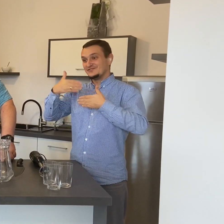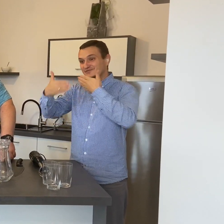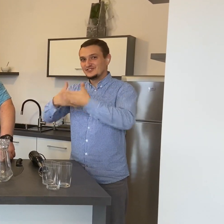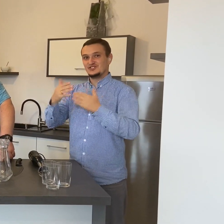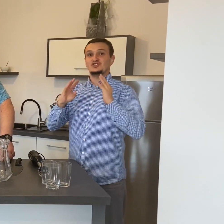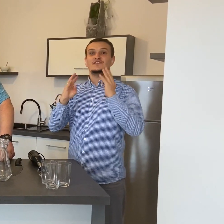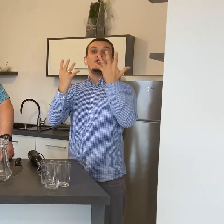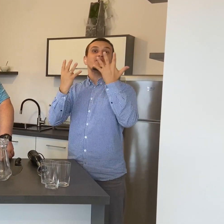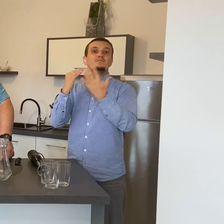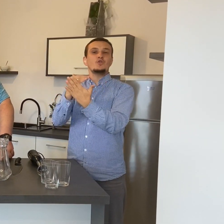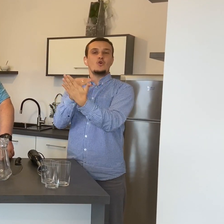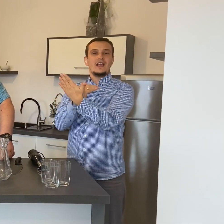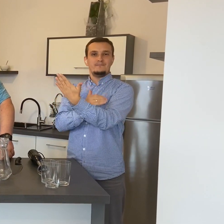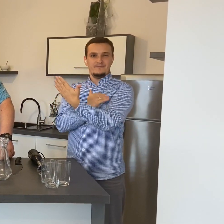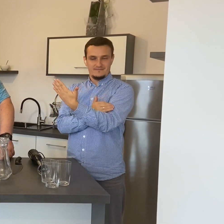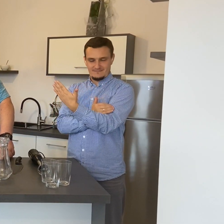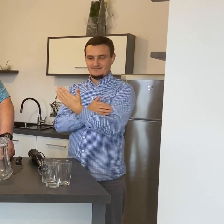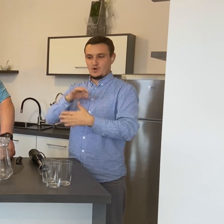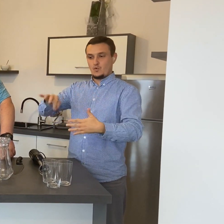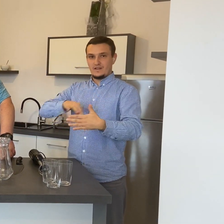Żyj smacznie i zdrowo!